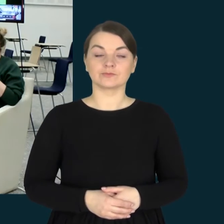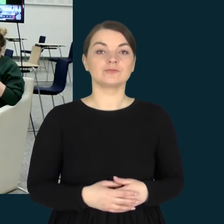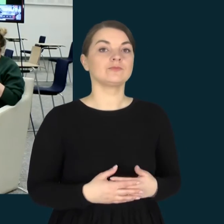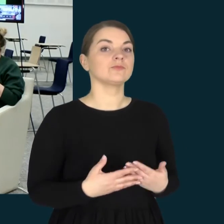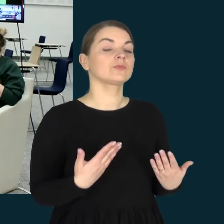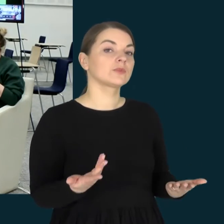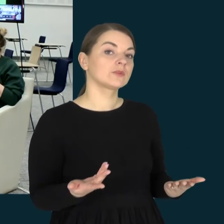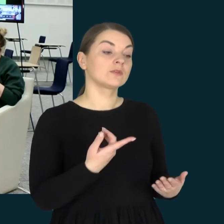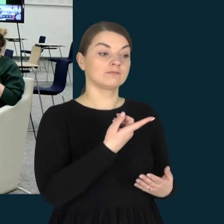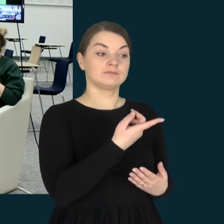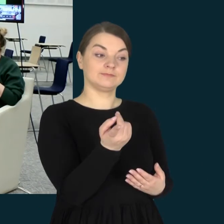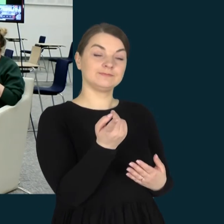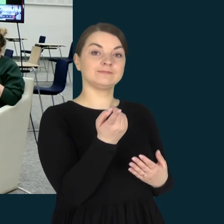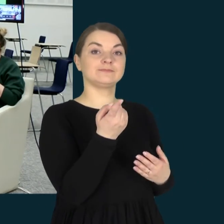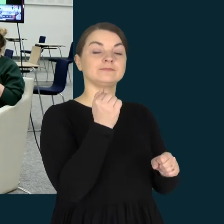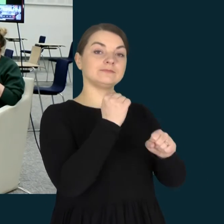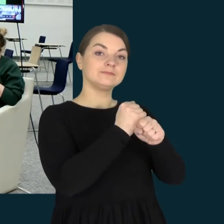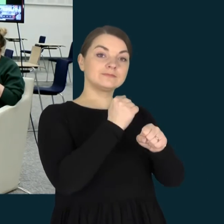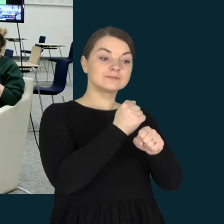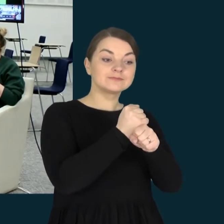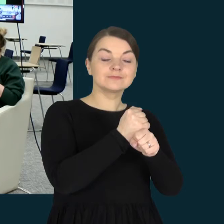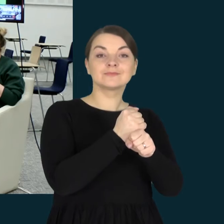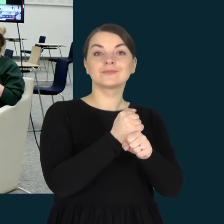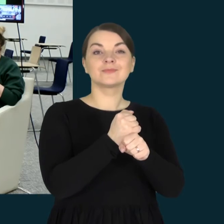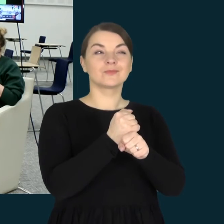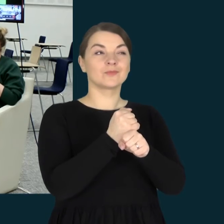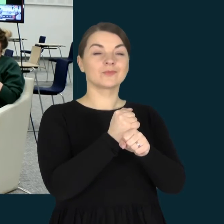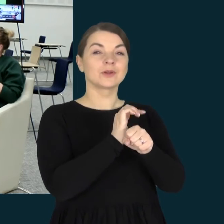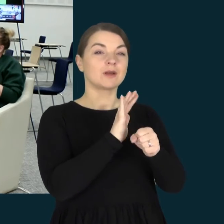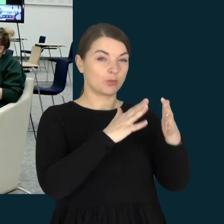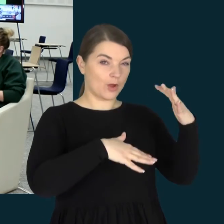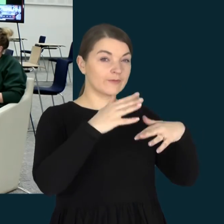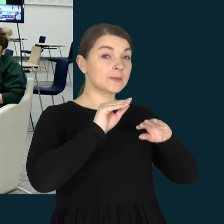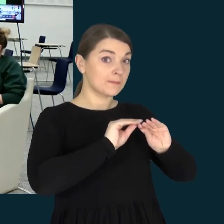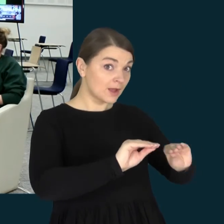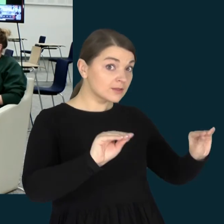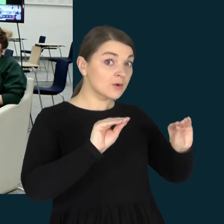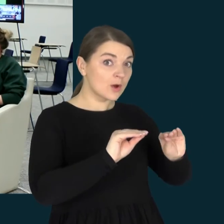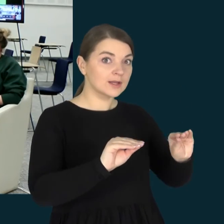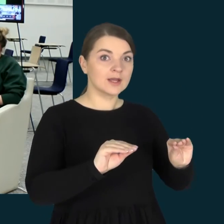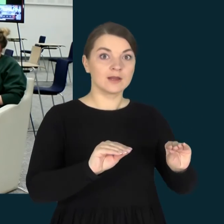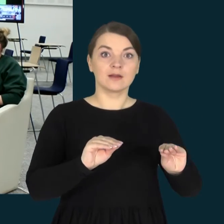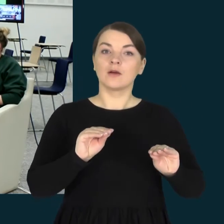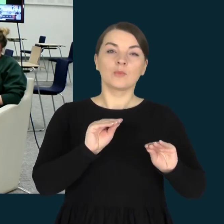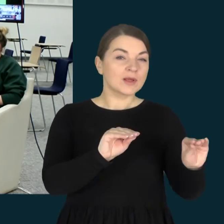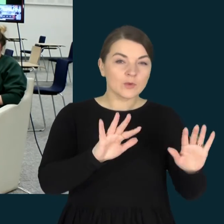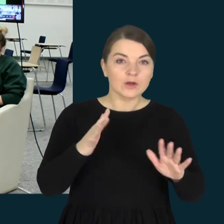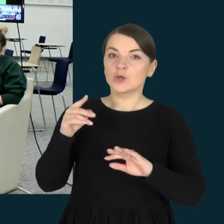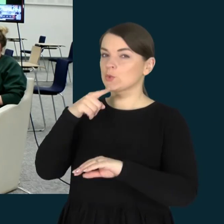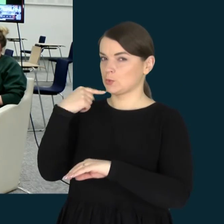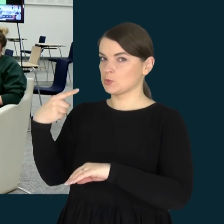jūs dirbate, jūs esate pedagogija. Taip. Kokio dalyko pedagogija? Rusų kalbos.